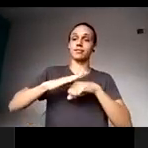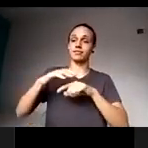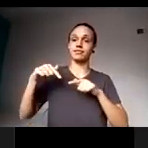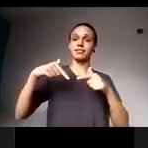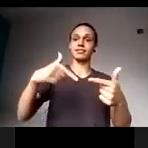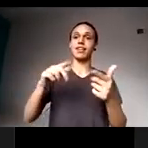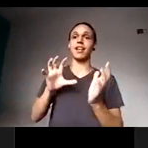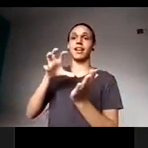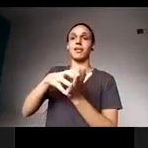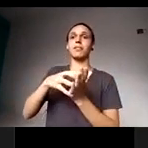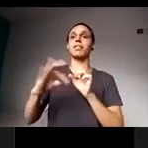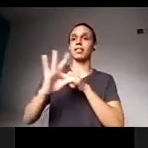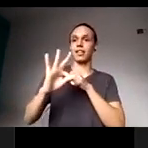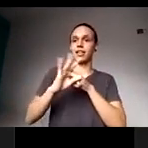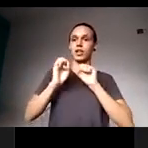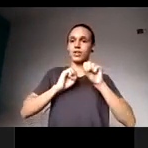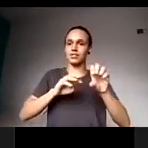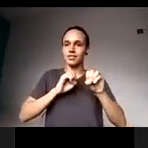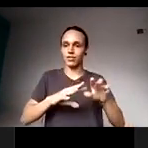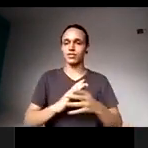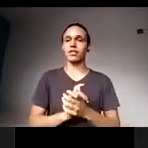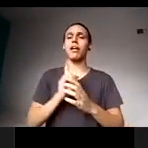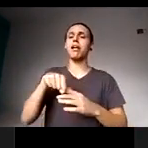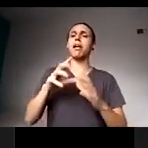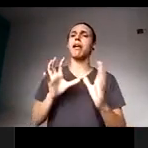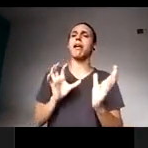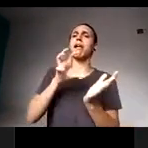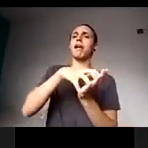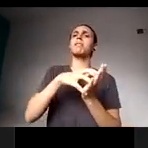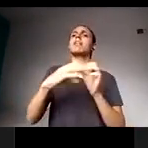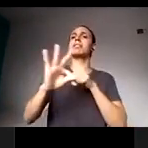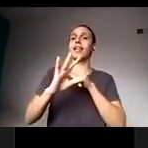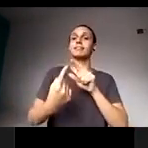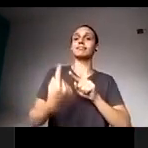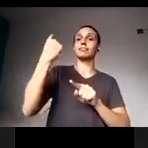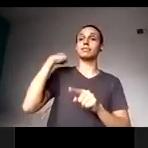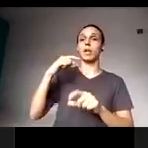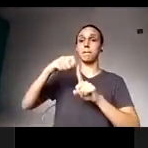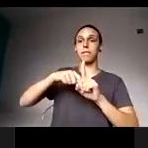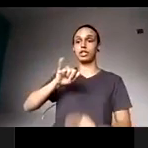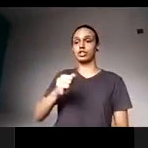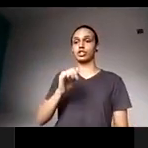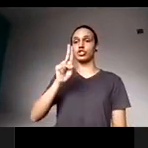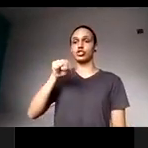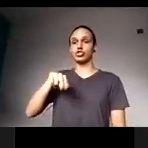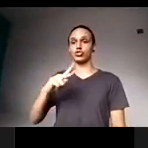da Câmara Técnica de Educação, né, numa Câmara Técnica que a gente realizou em junho. Naquele momento, nós